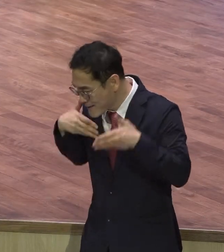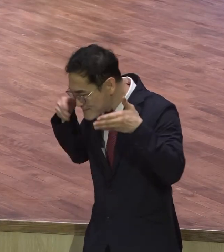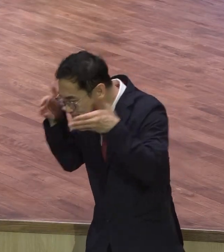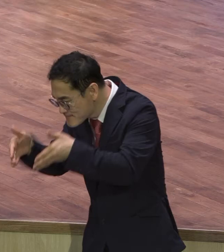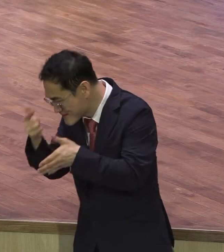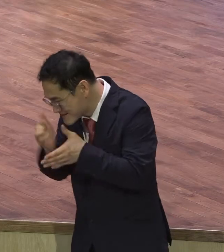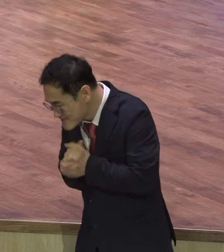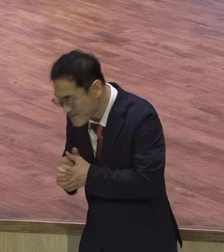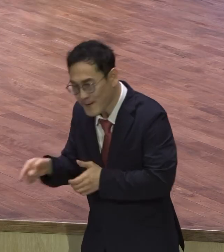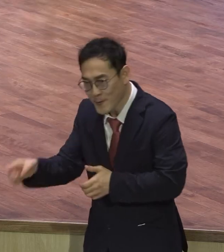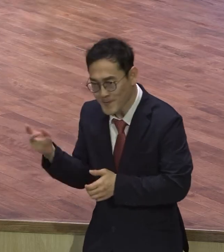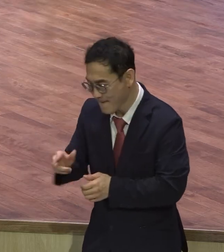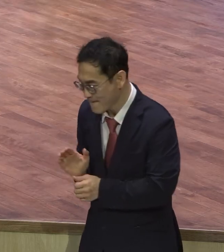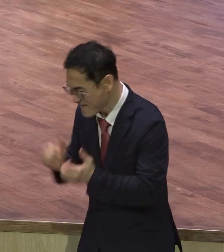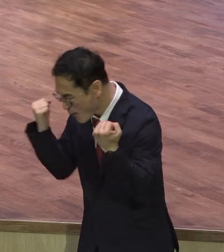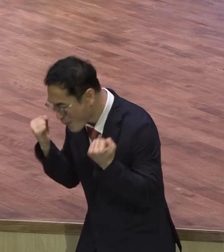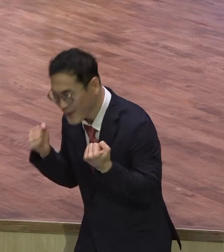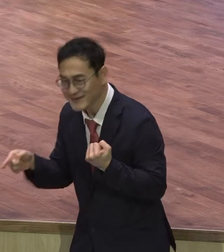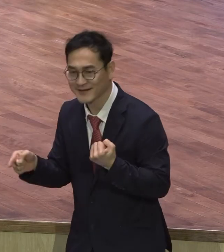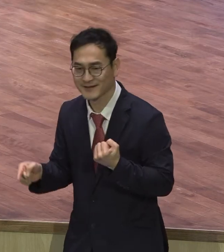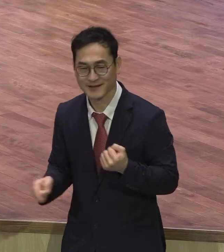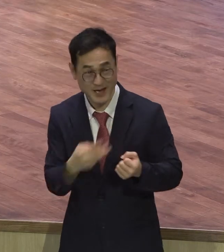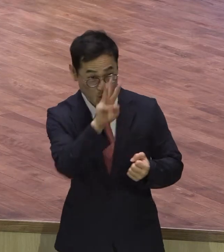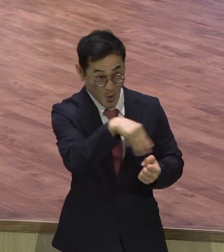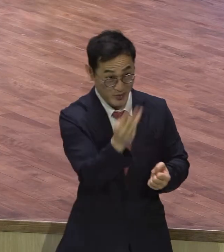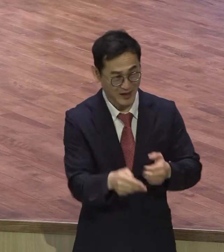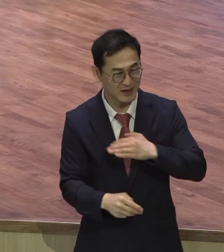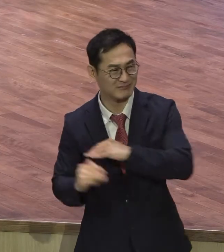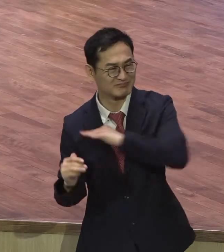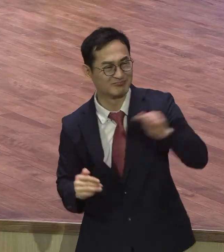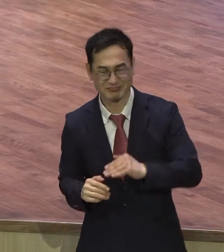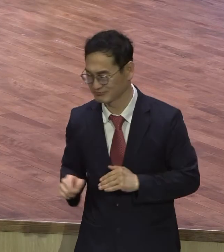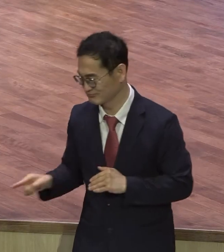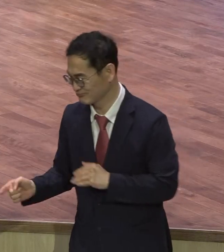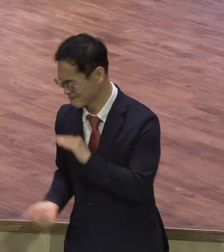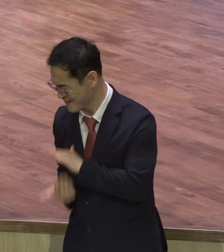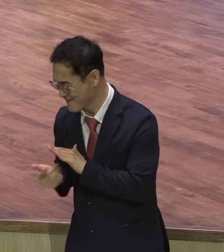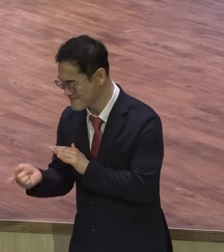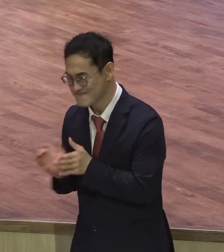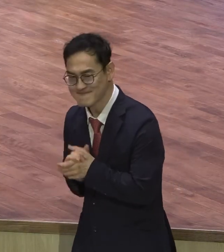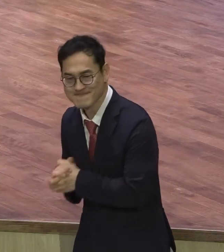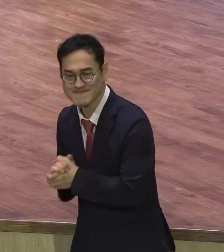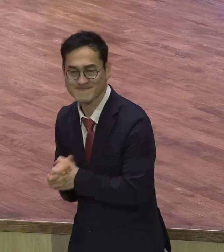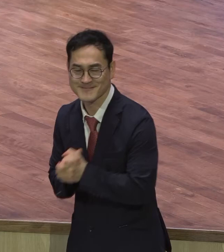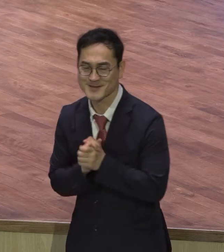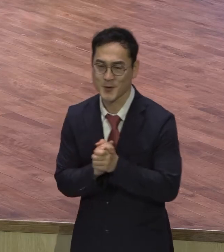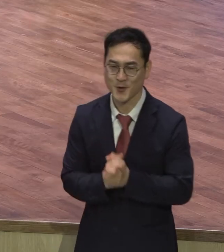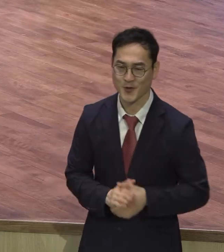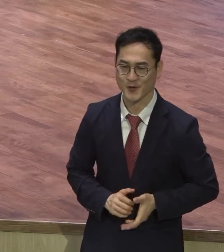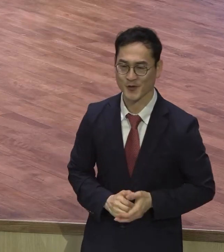제일 연약한 구단이요 맨날 이름 바꿔가면서 그래도 하승이가 있었어요